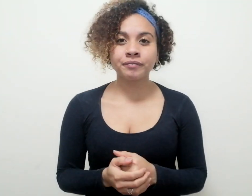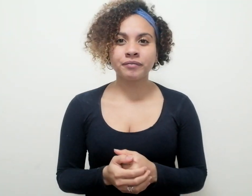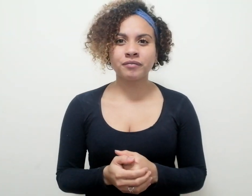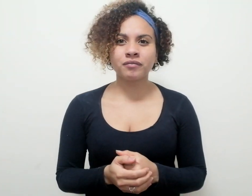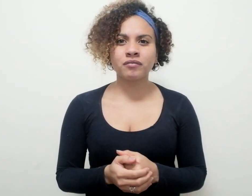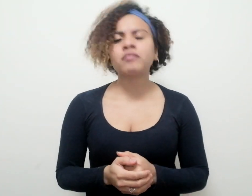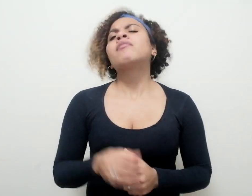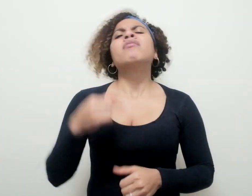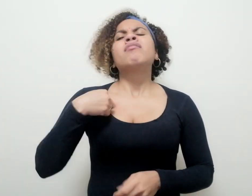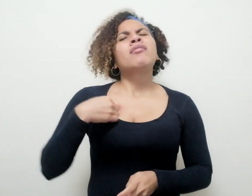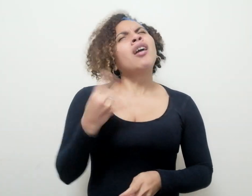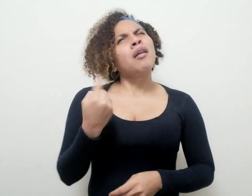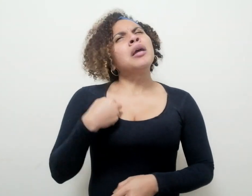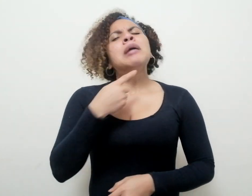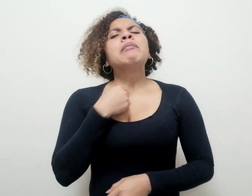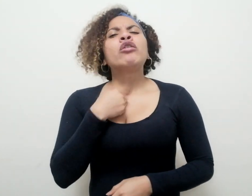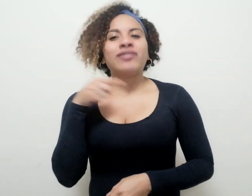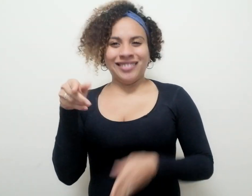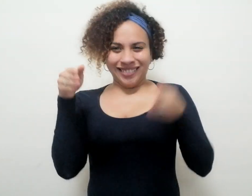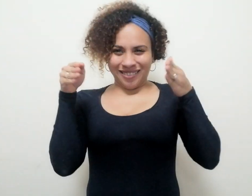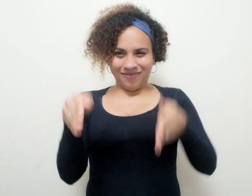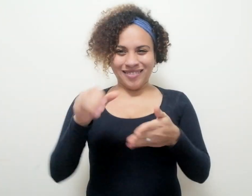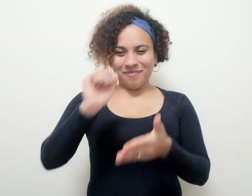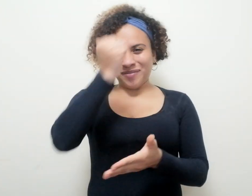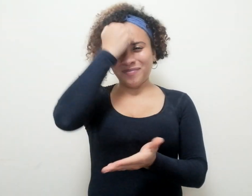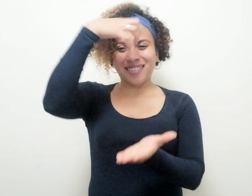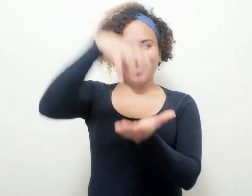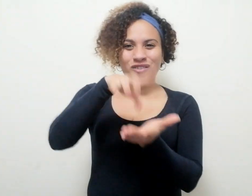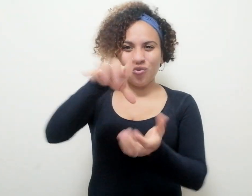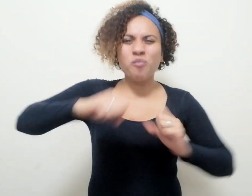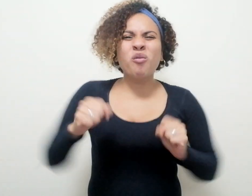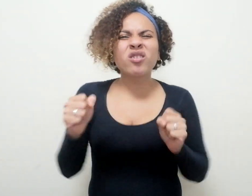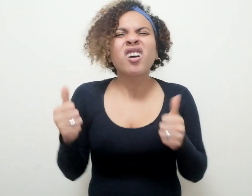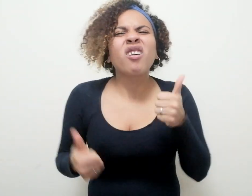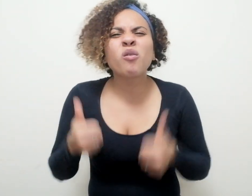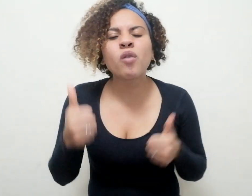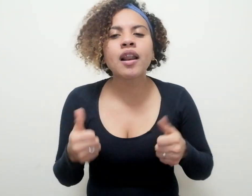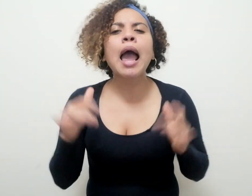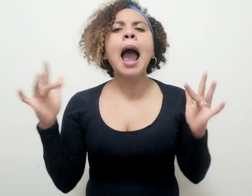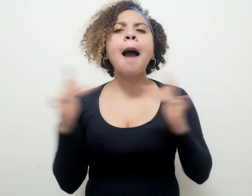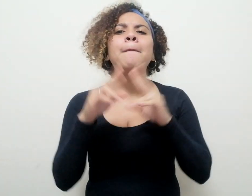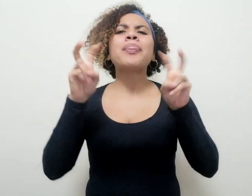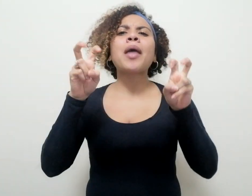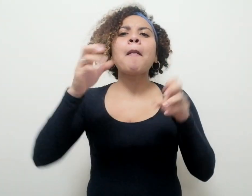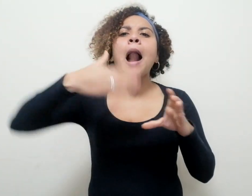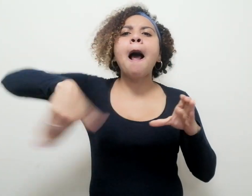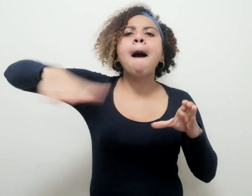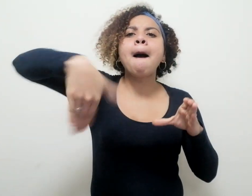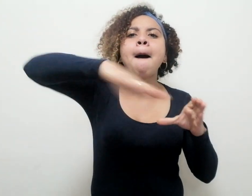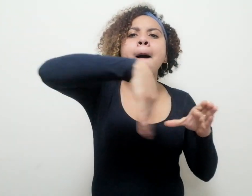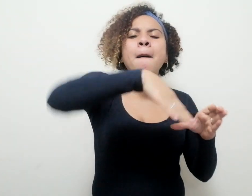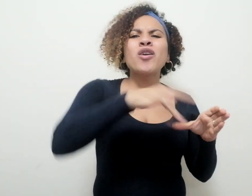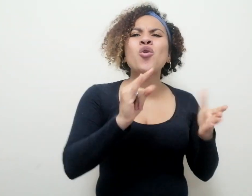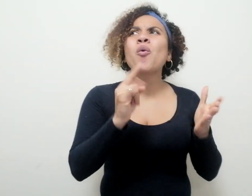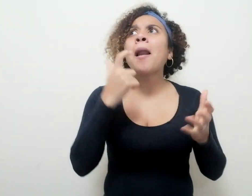Algo que me gusta del Cementerio Central de Bogotá, es que se trata de un lugar vacío de ostentación, que